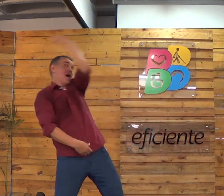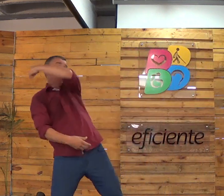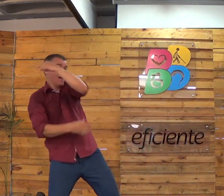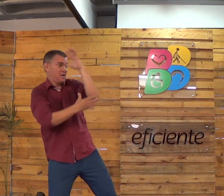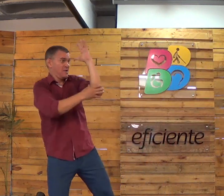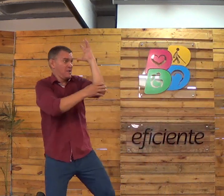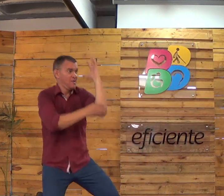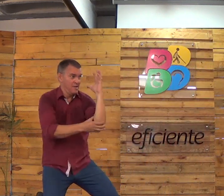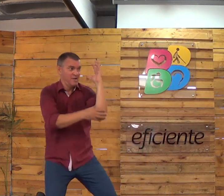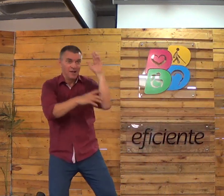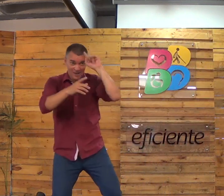Muito tempo atrás,